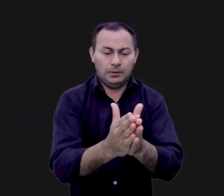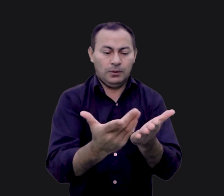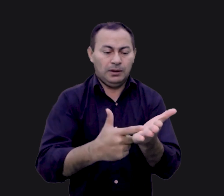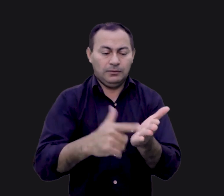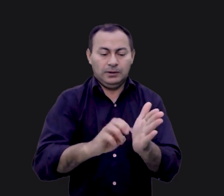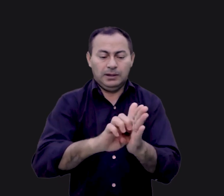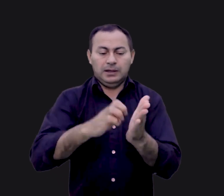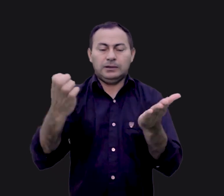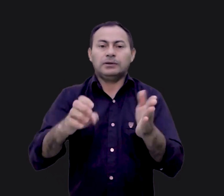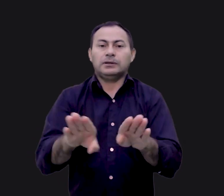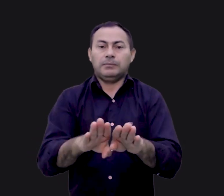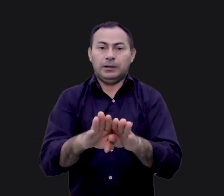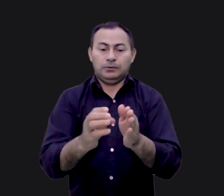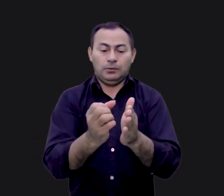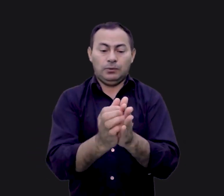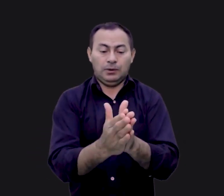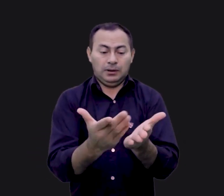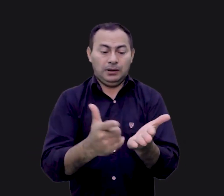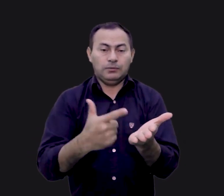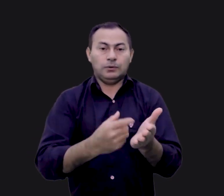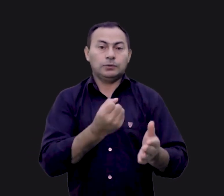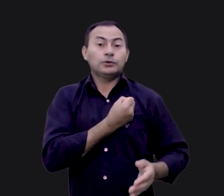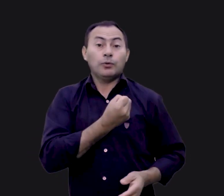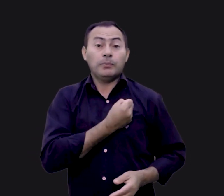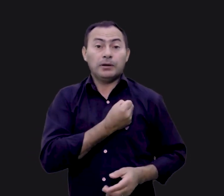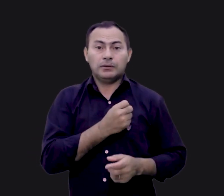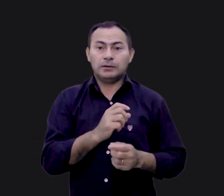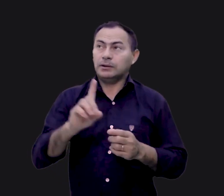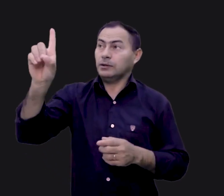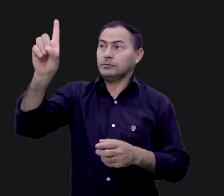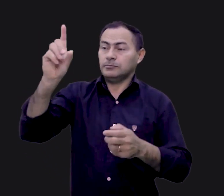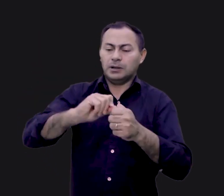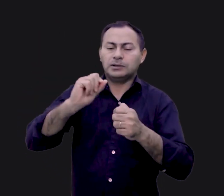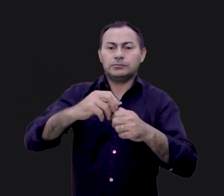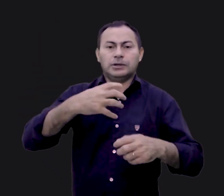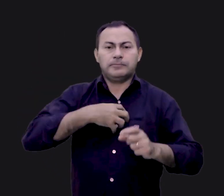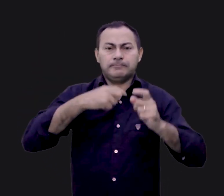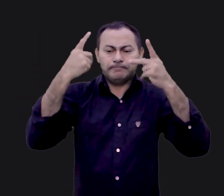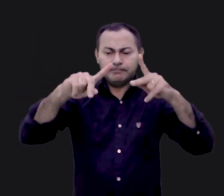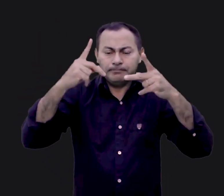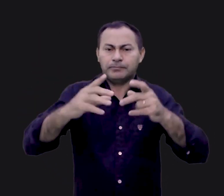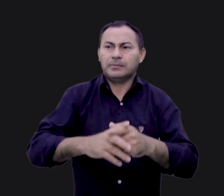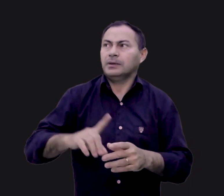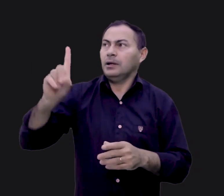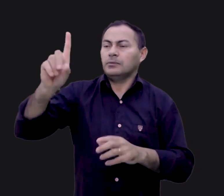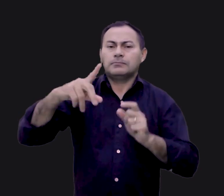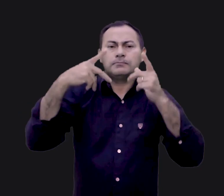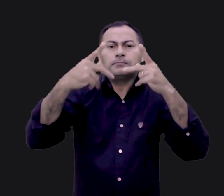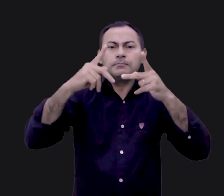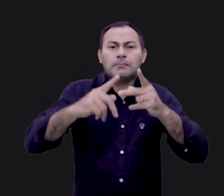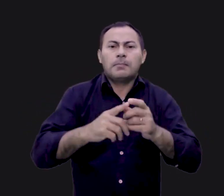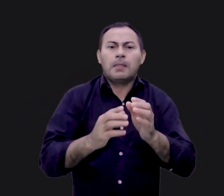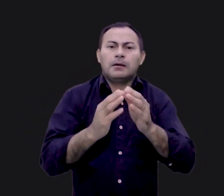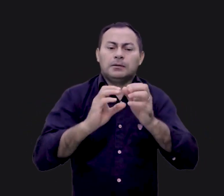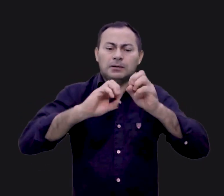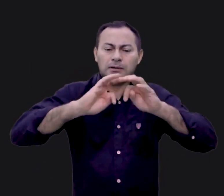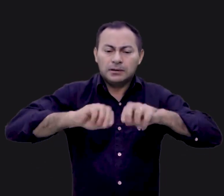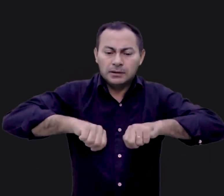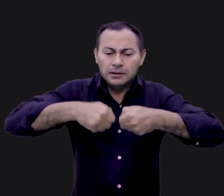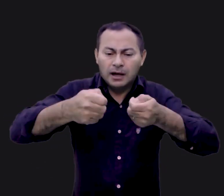livro de Êxodo e no livro de Números, veremos o Senhor Deus fazendo isso de uma forma supernatural. Ele supernaturalmente supria todas as